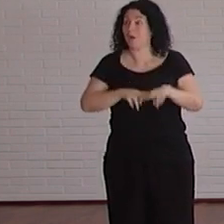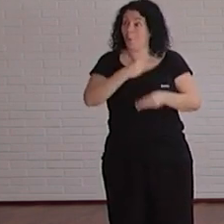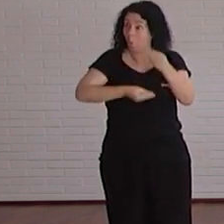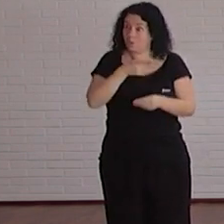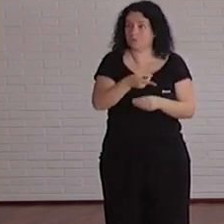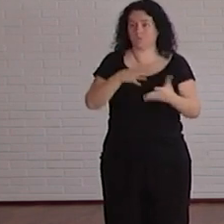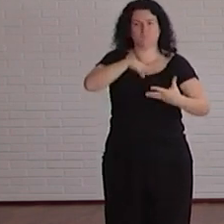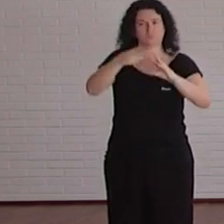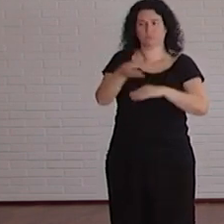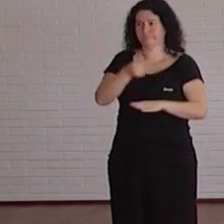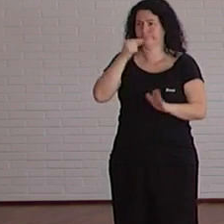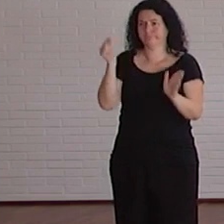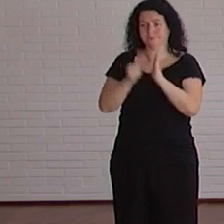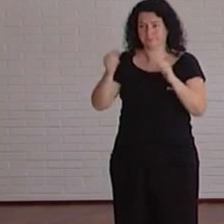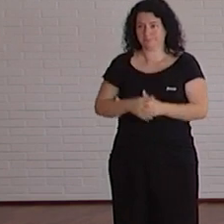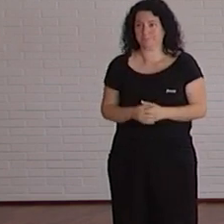ella.